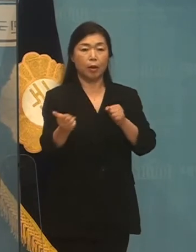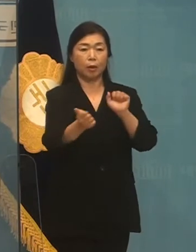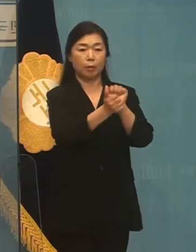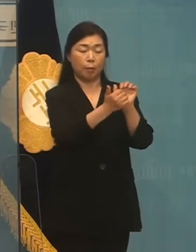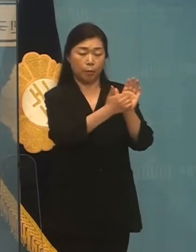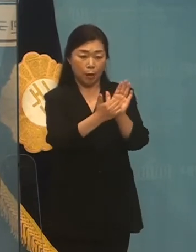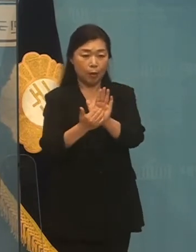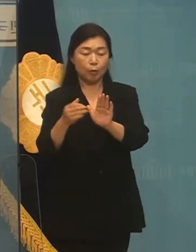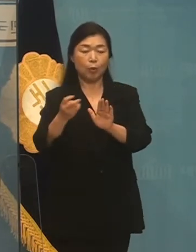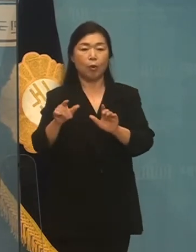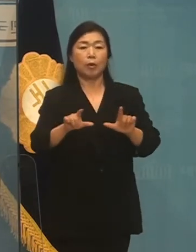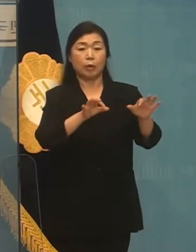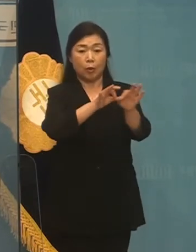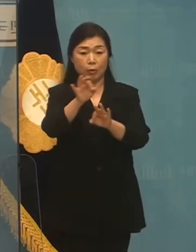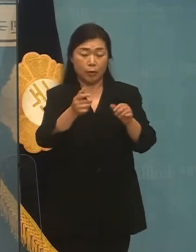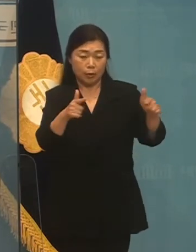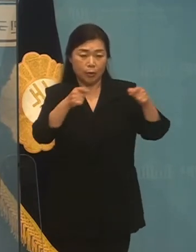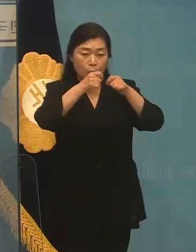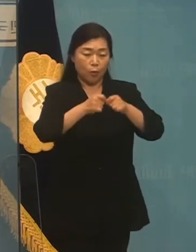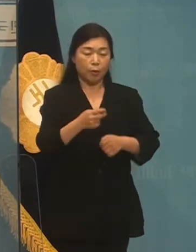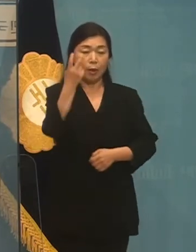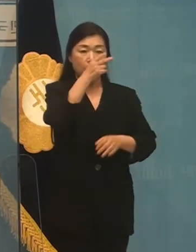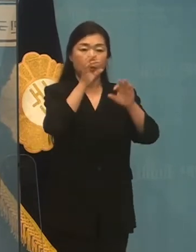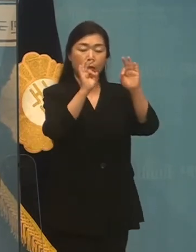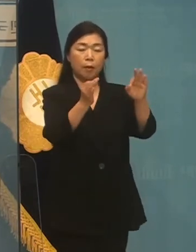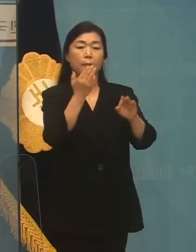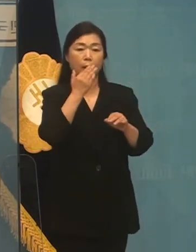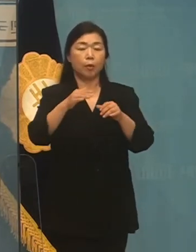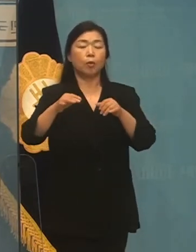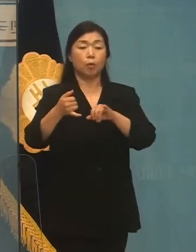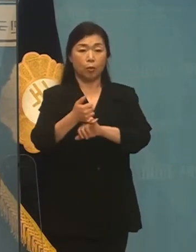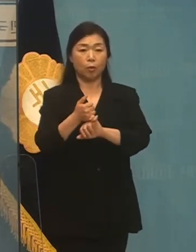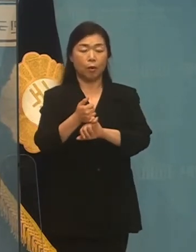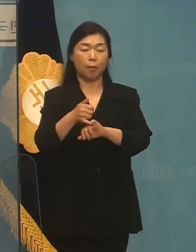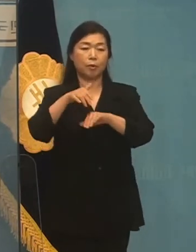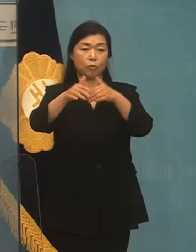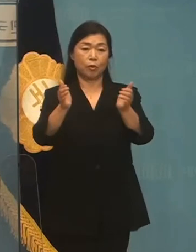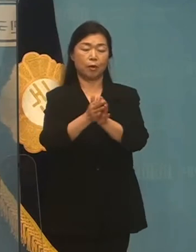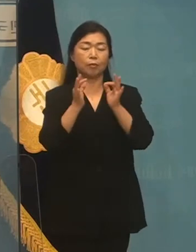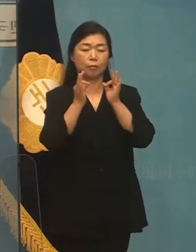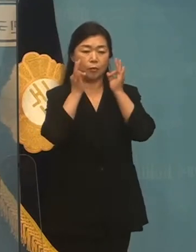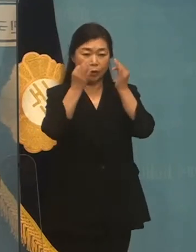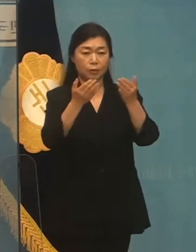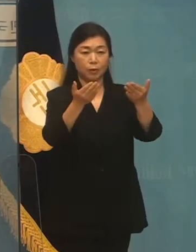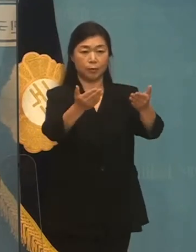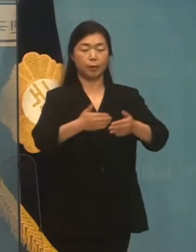민생경제 대응을 꼼꼼히 살필 수 있도록 더불어민주당은 최선을 다하겠습니다.